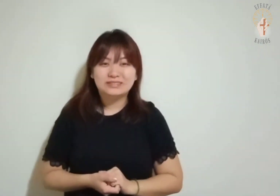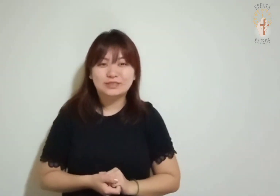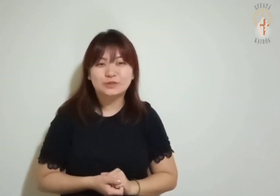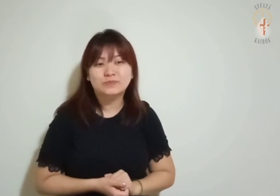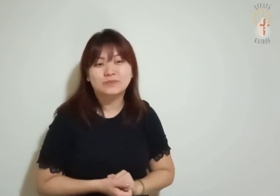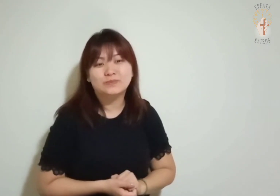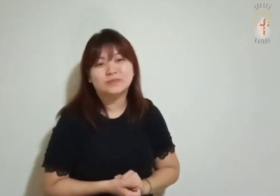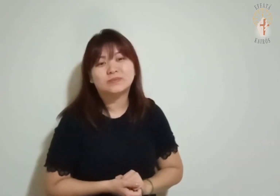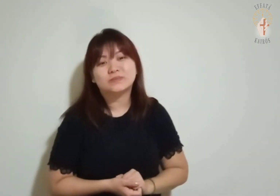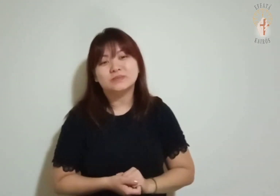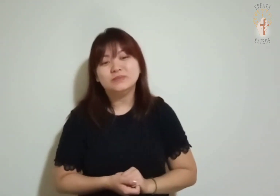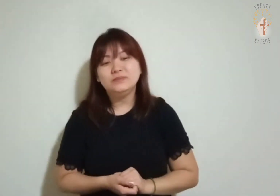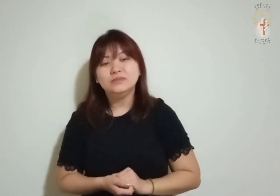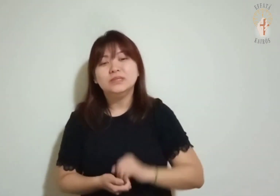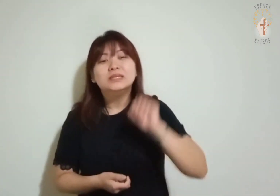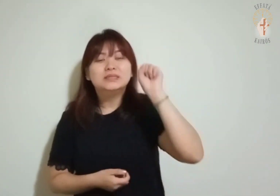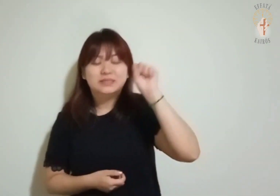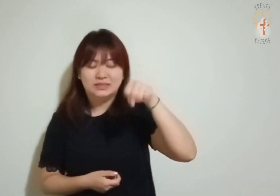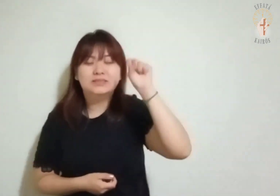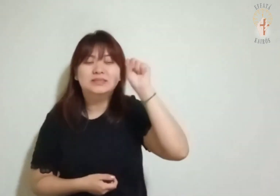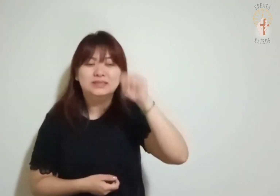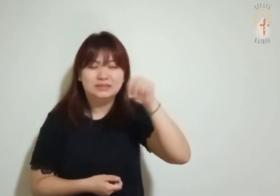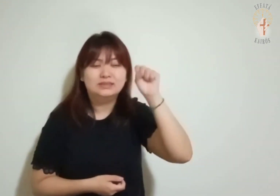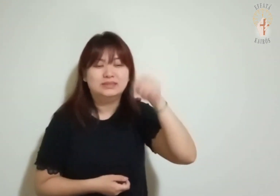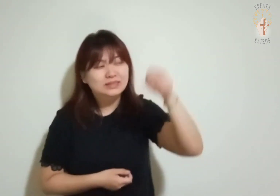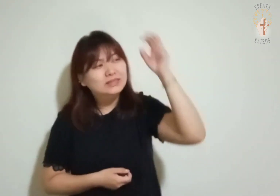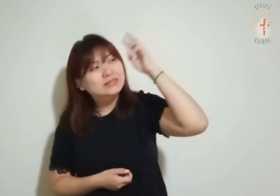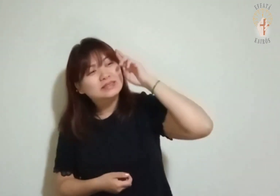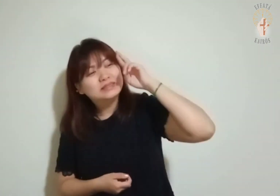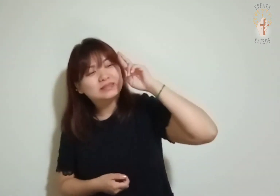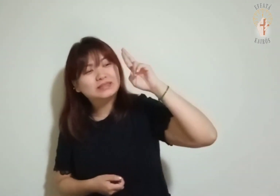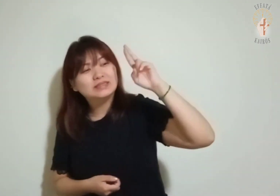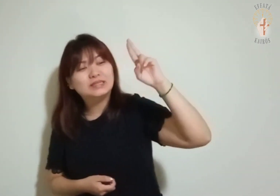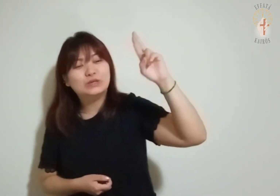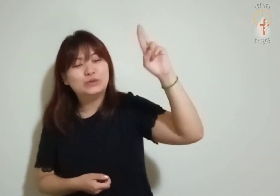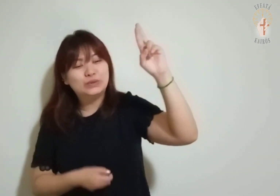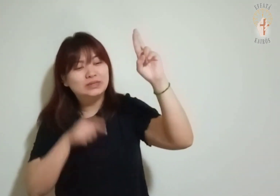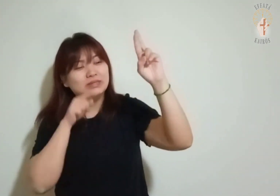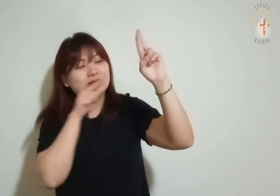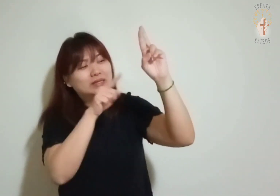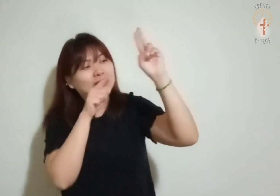Sim, é bom o Senhor e nosso Deus.